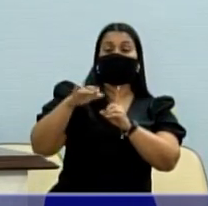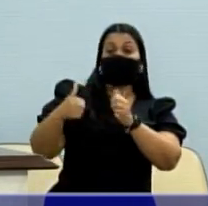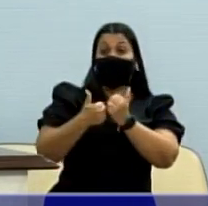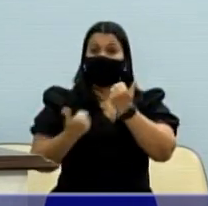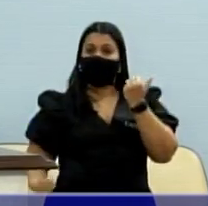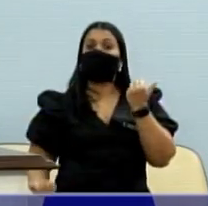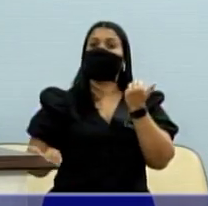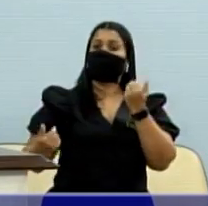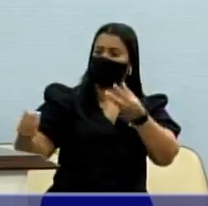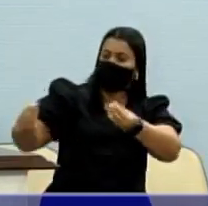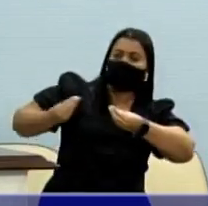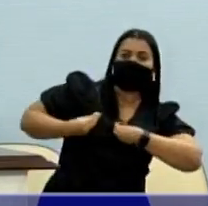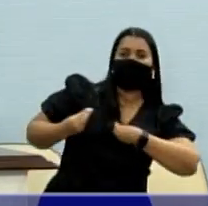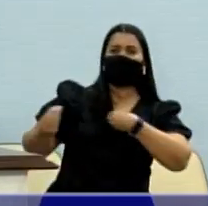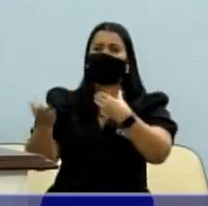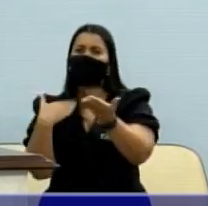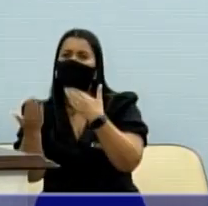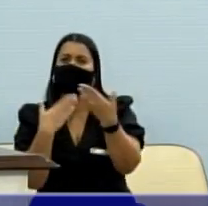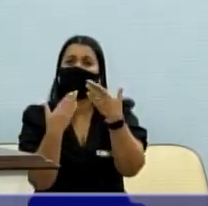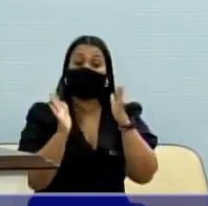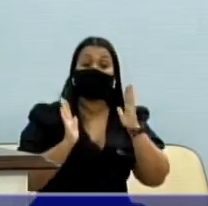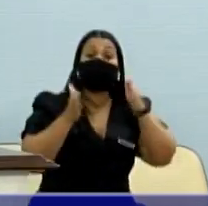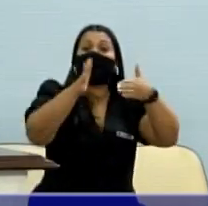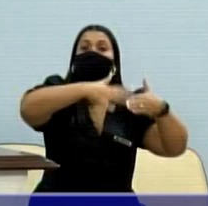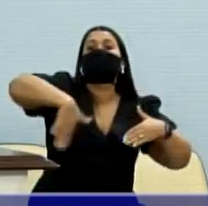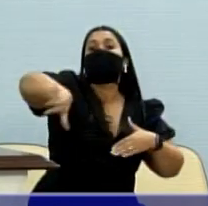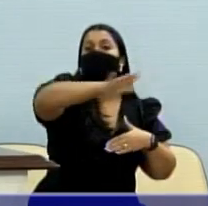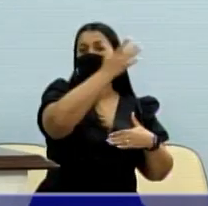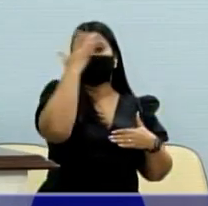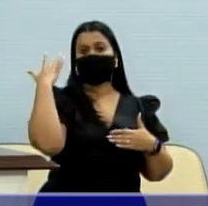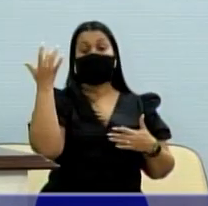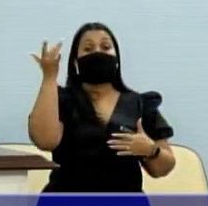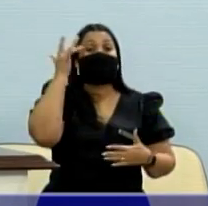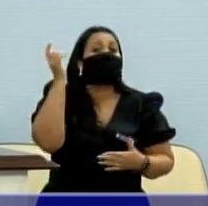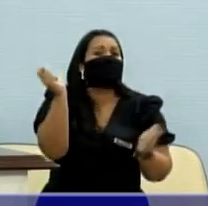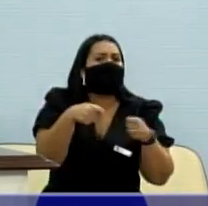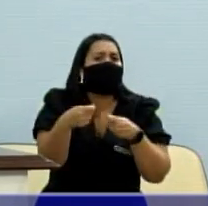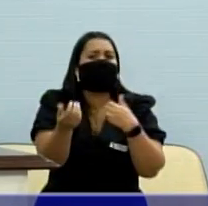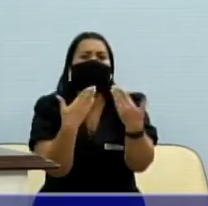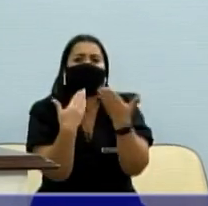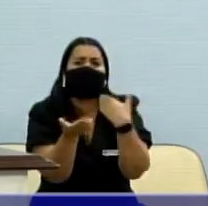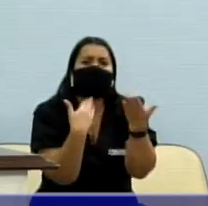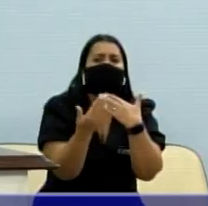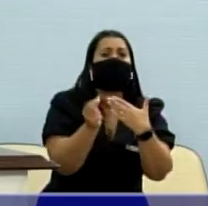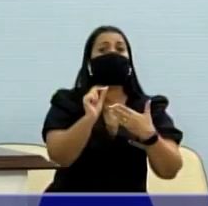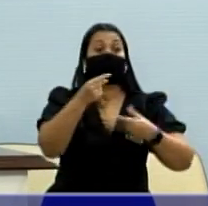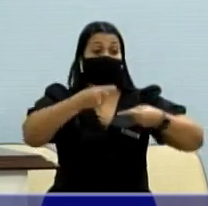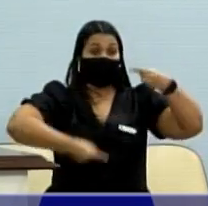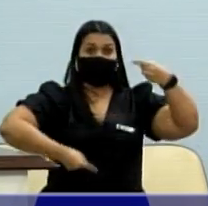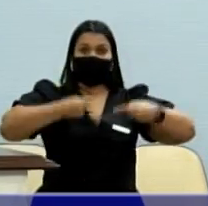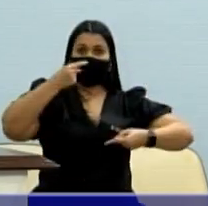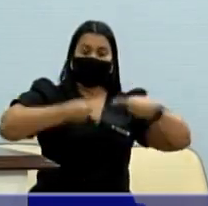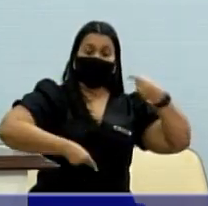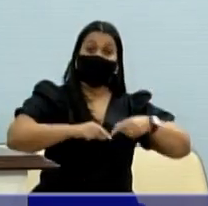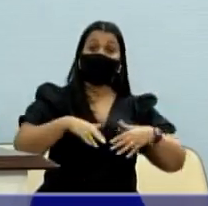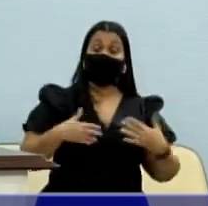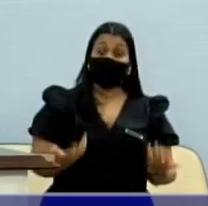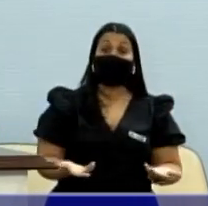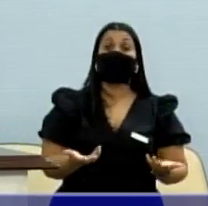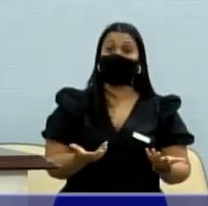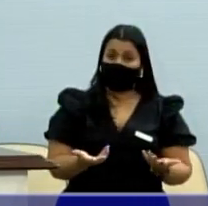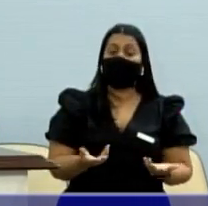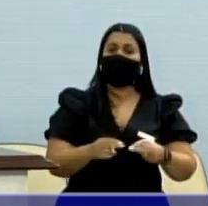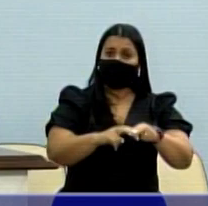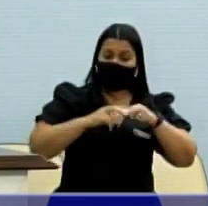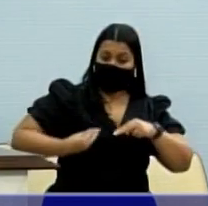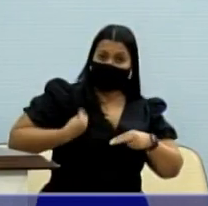a sua capacidade de diálogo direto com o povo. A capacidade de falar de política a